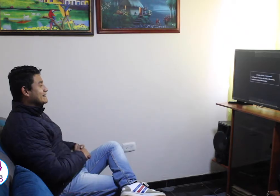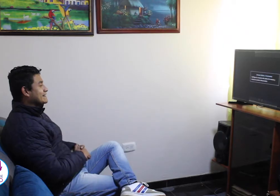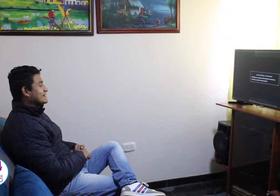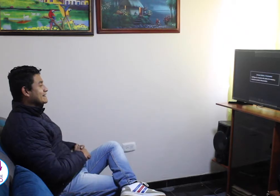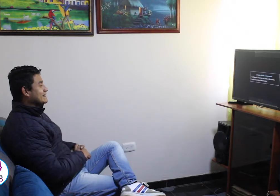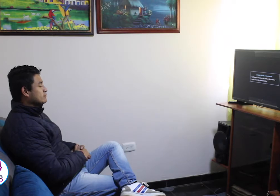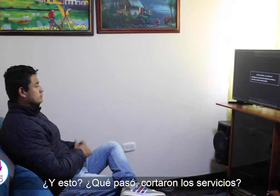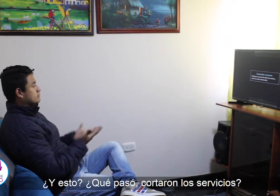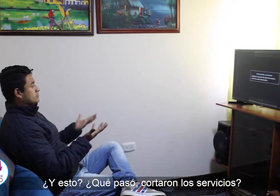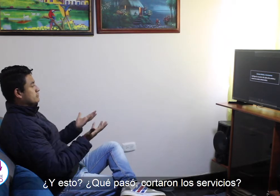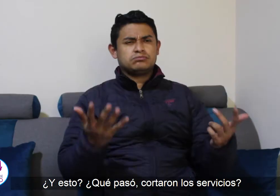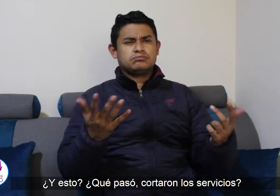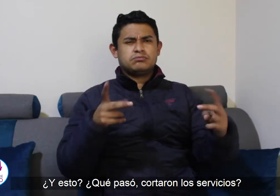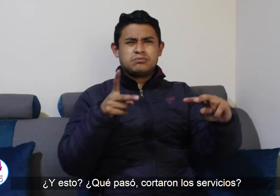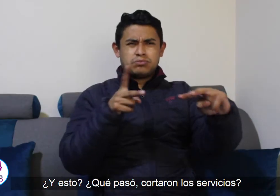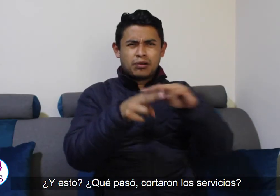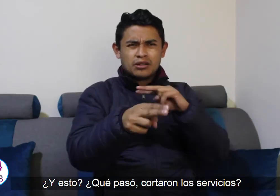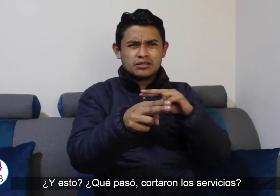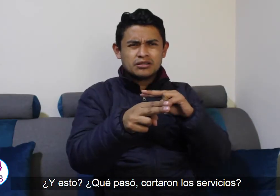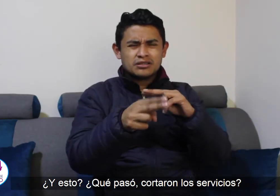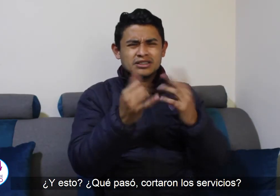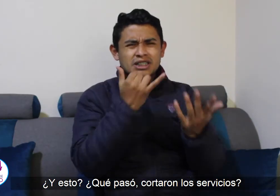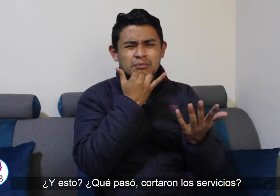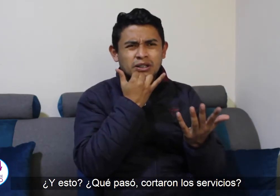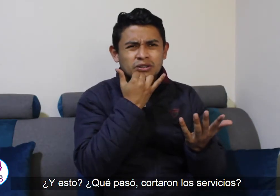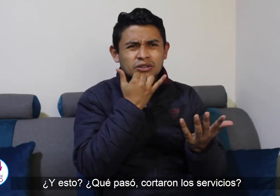¿Y esto? ¿Qué pasó? ¿Cortaron los servicios?